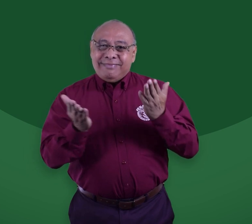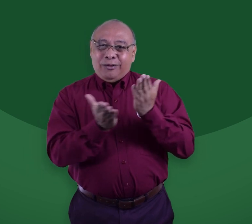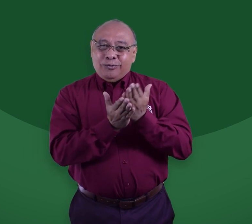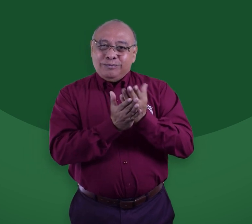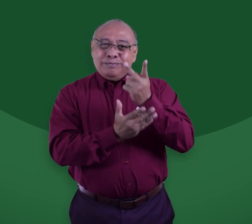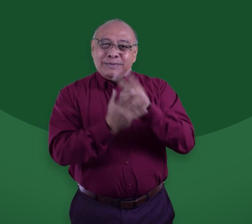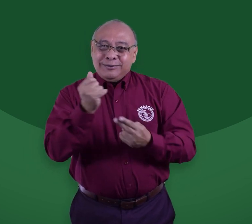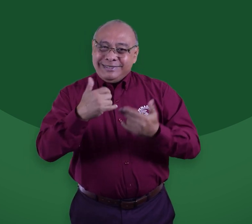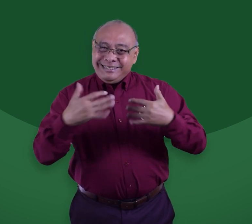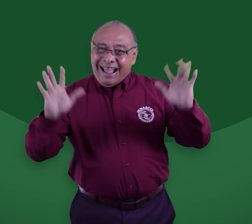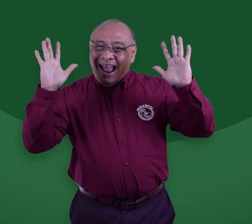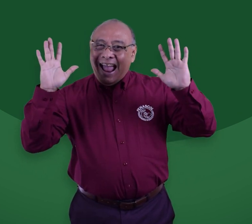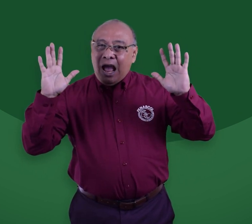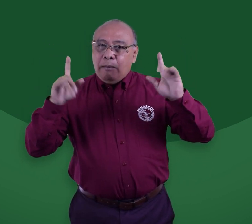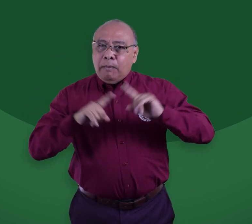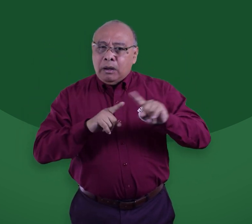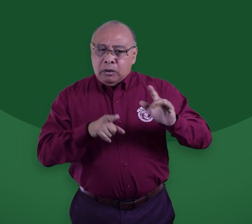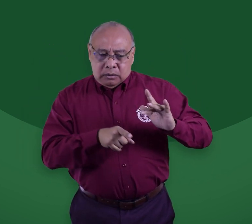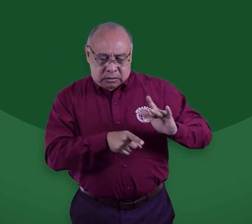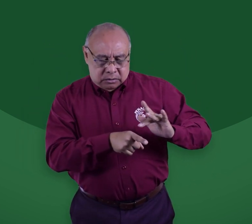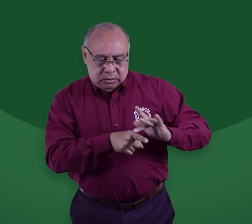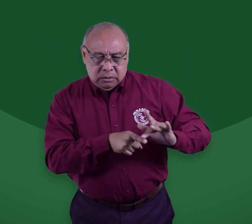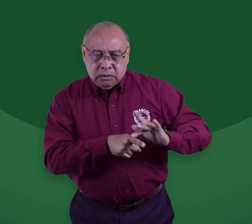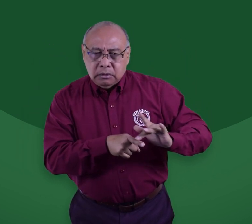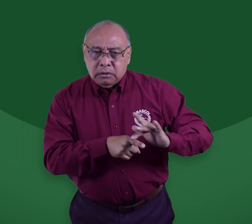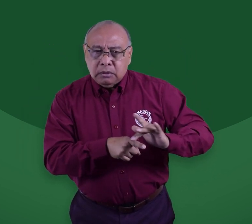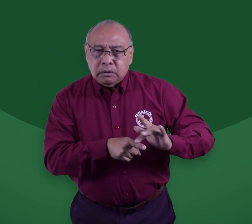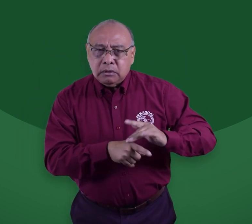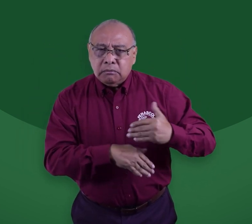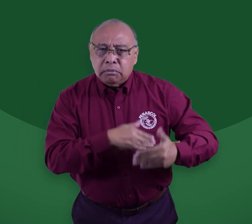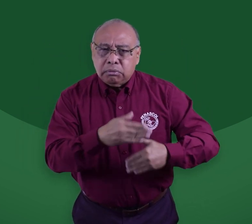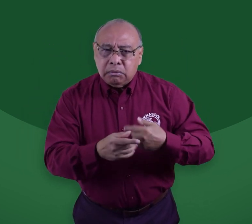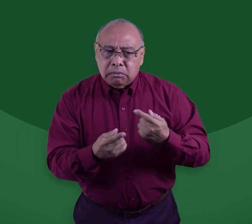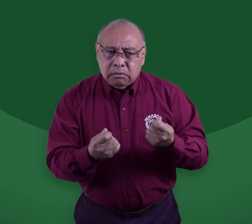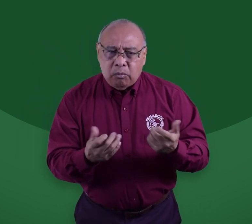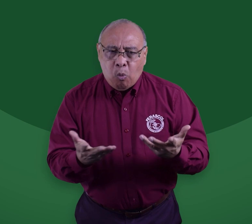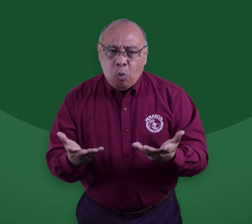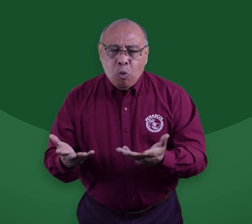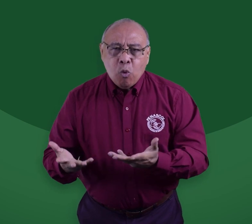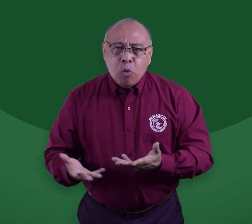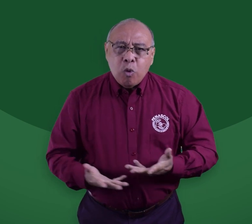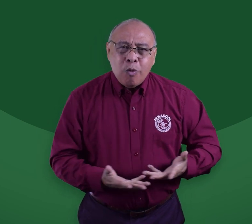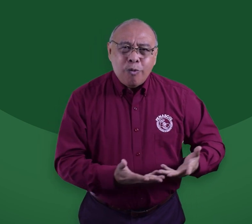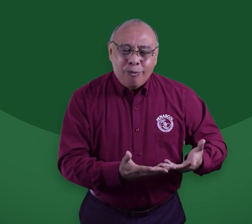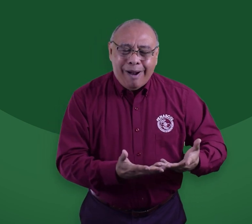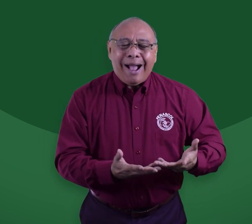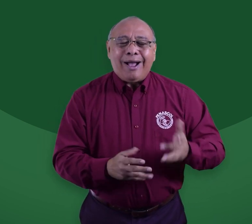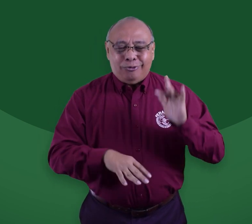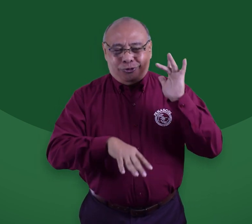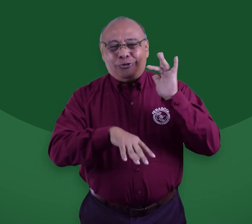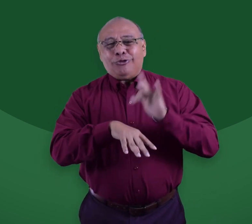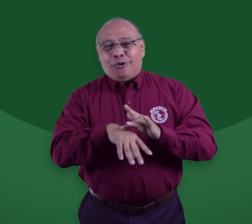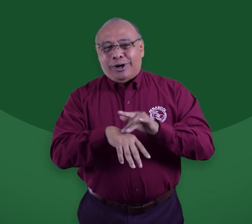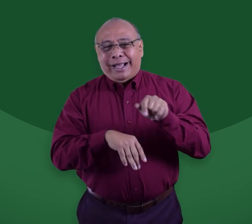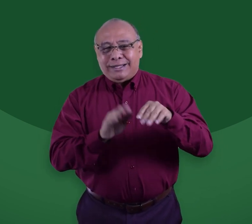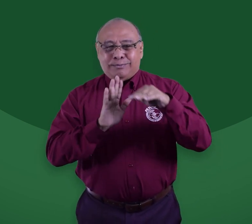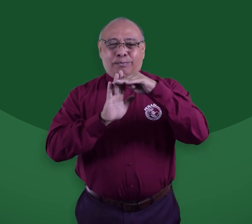que reglamenta la educación bilingüe no es suficiente, ya que hay que pensar en su aplicabilidad